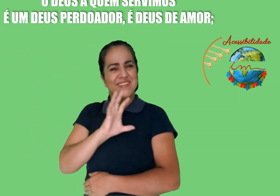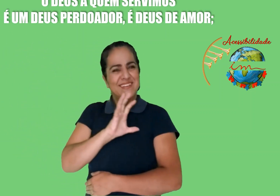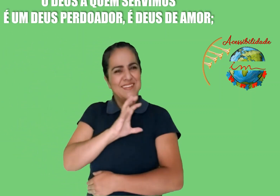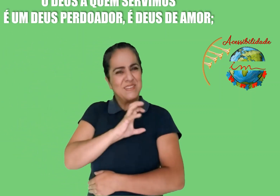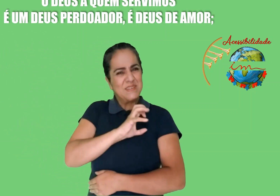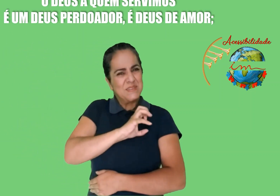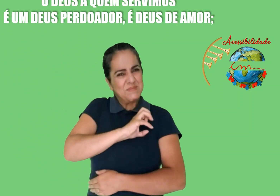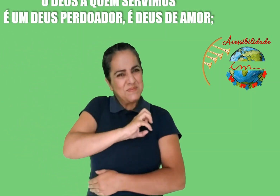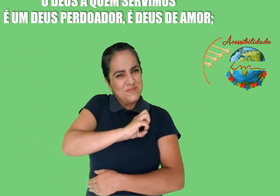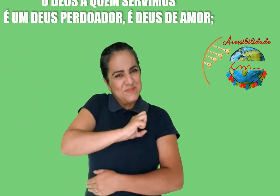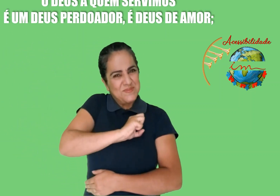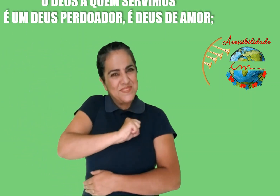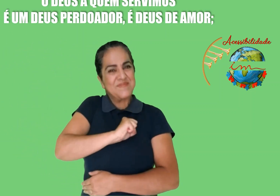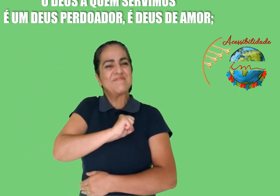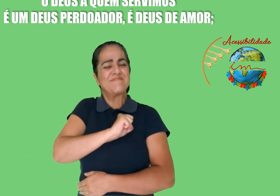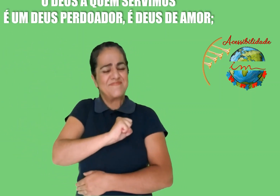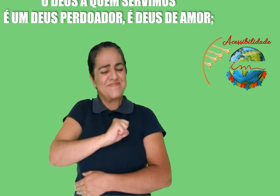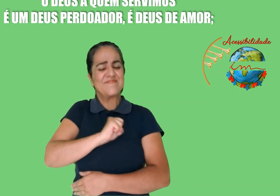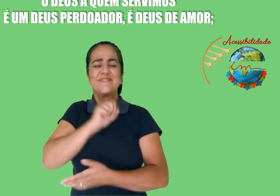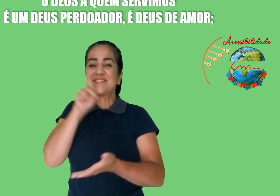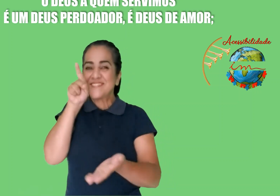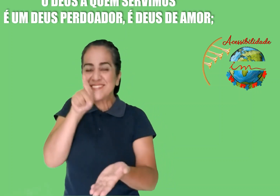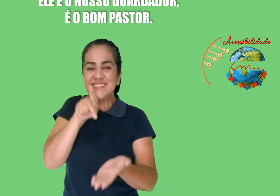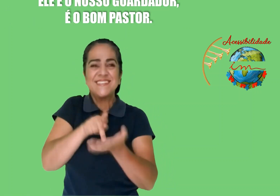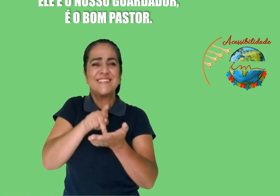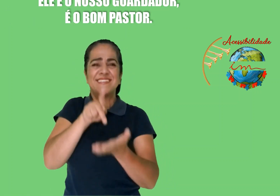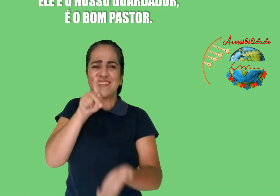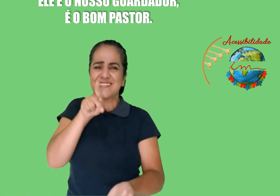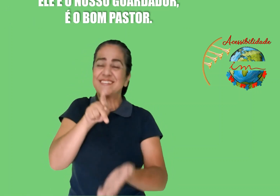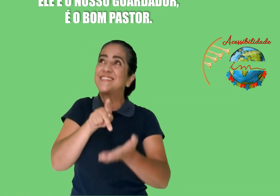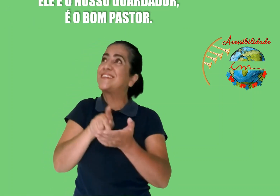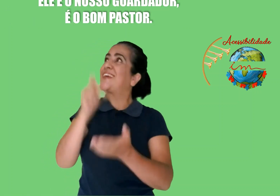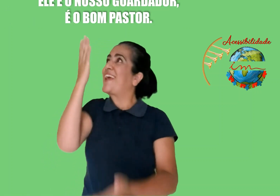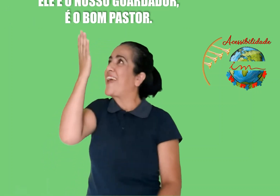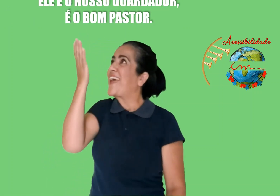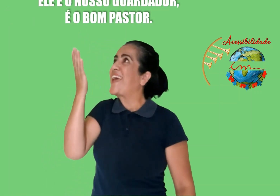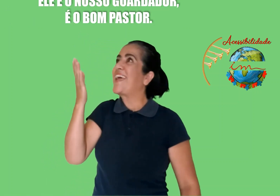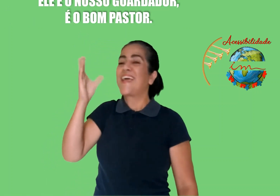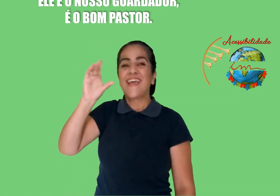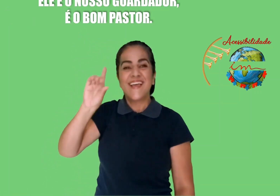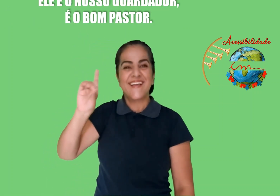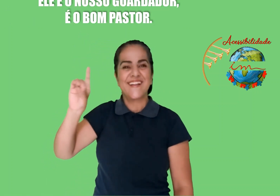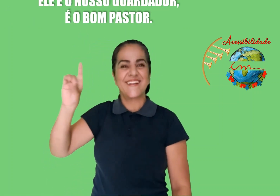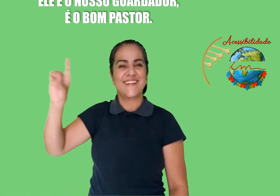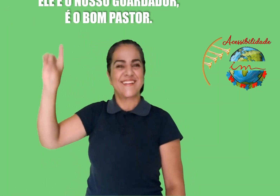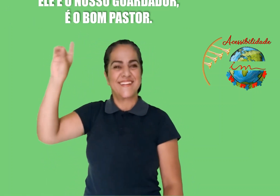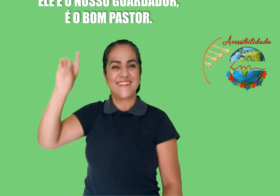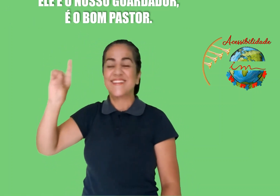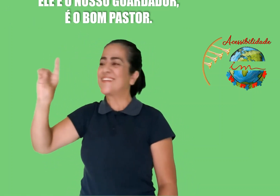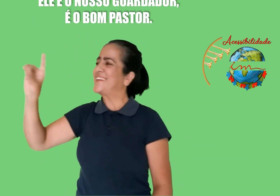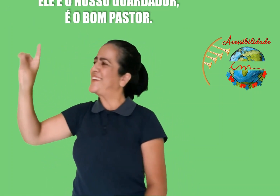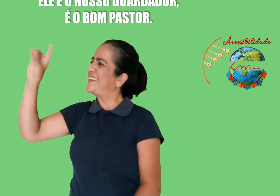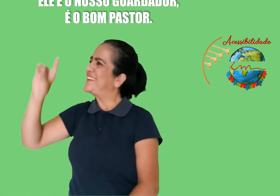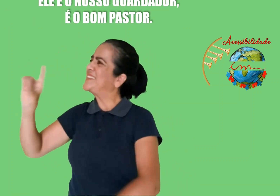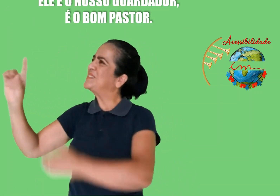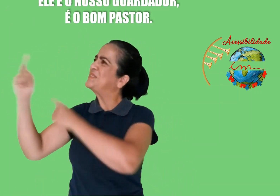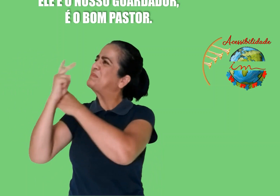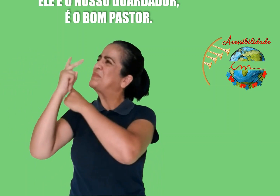amor. Ele é o Deus que ajudador